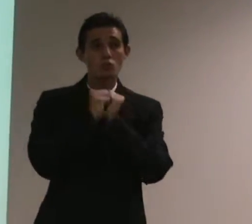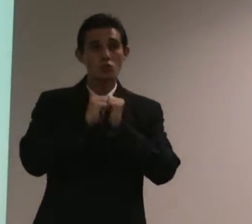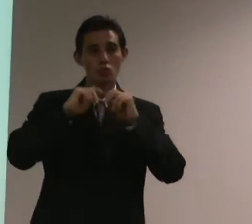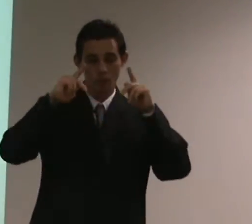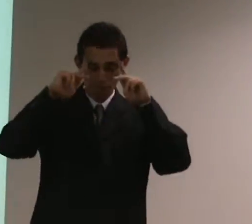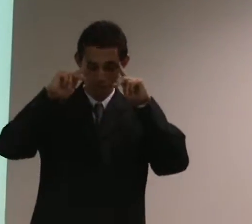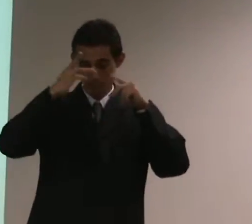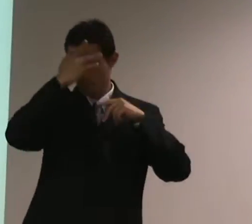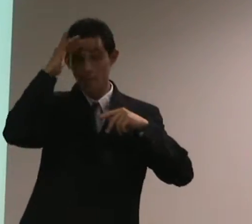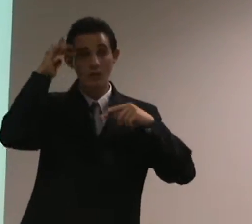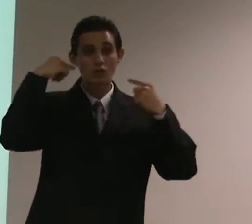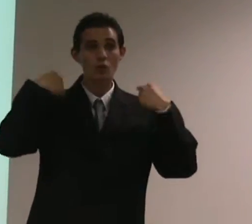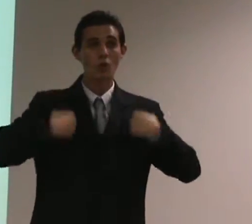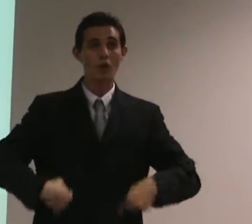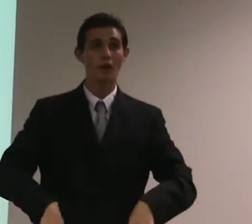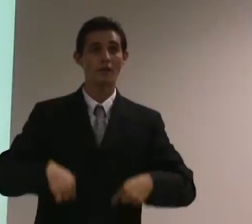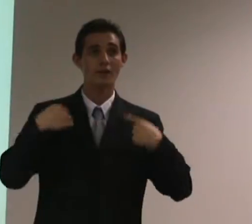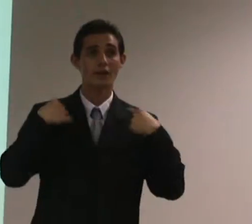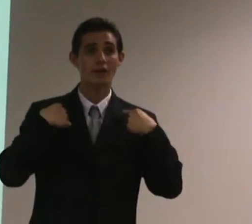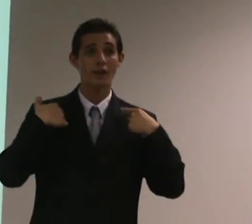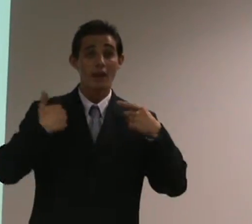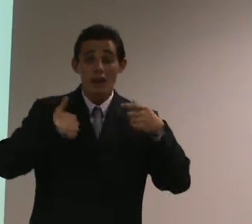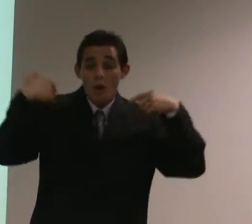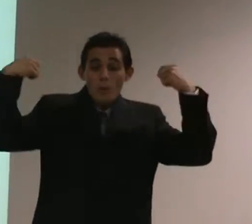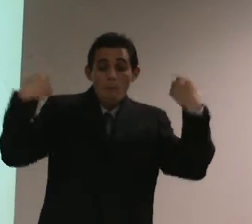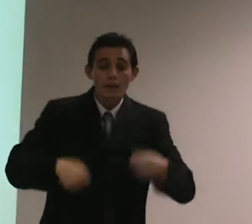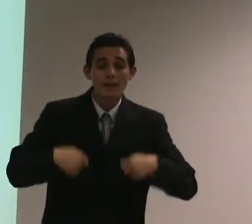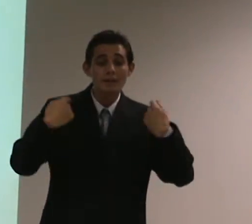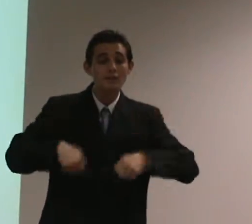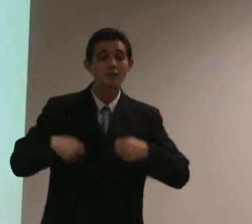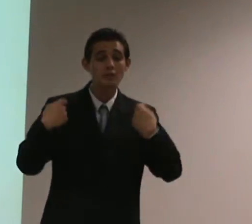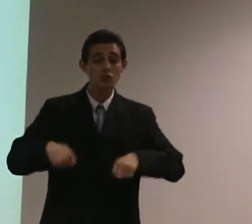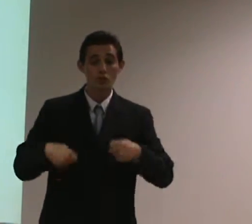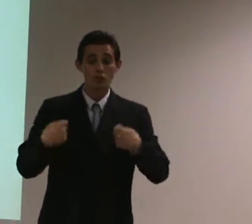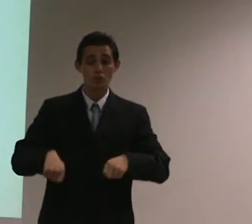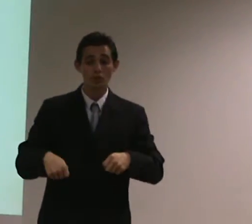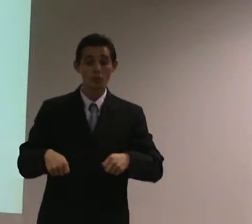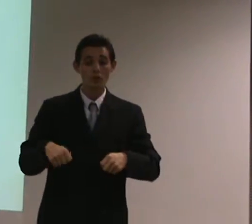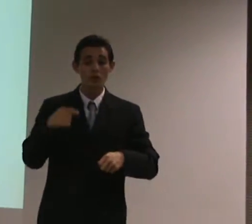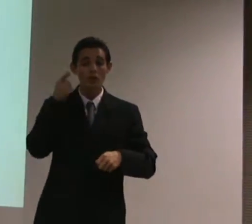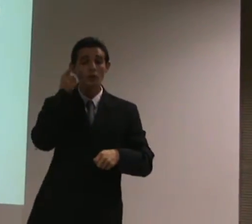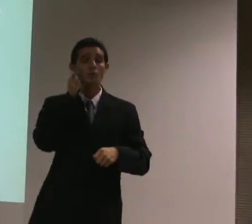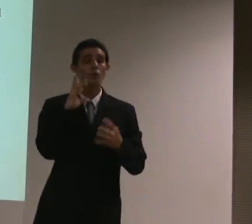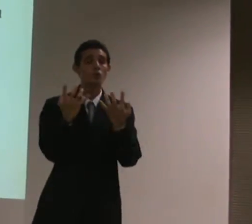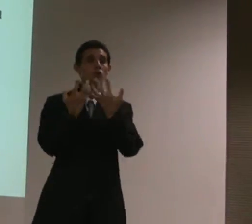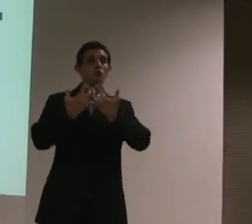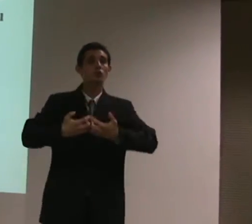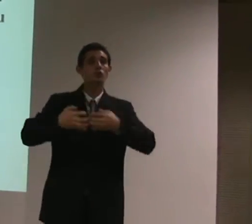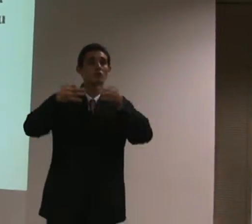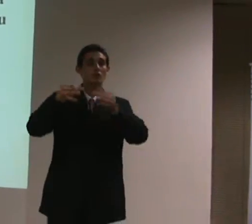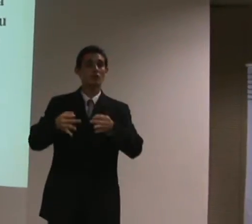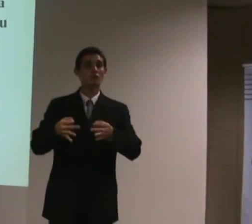pessoa, a pessoa precisa daquilo para ter a sua funcionalidade completa.